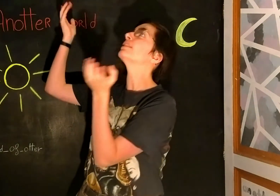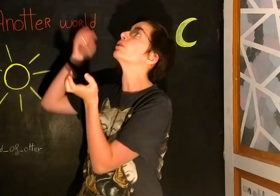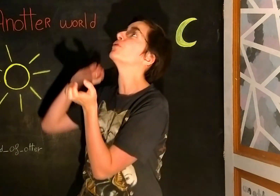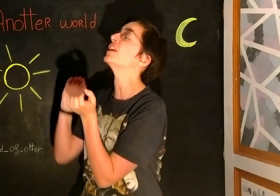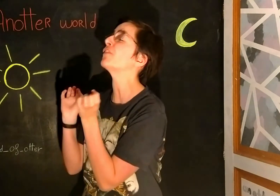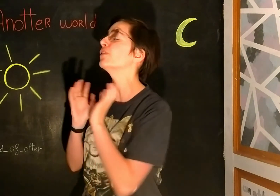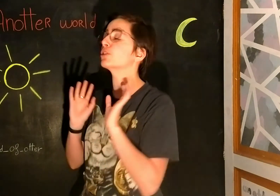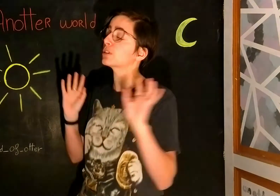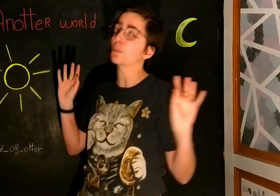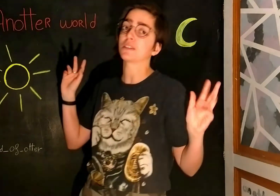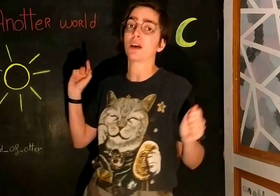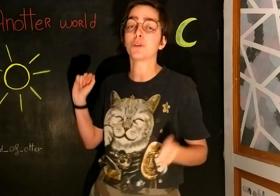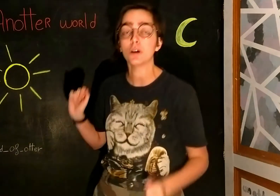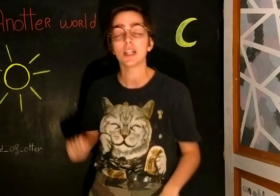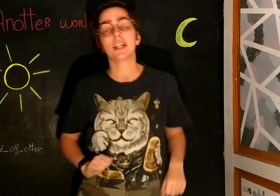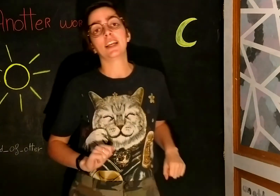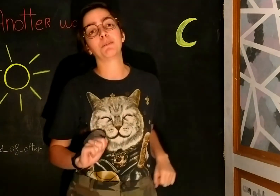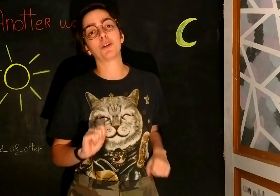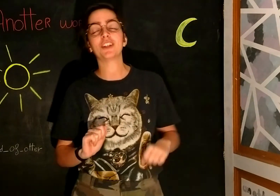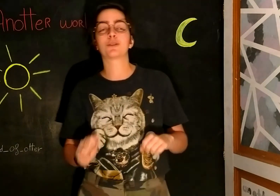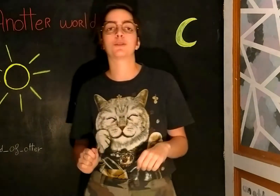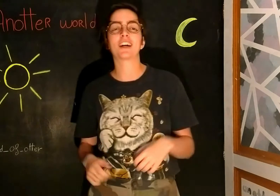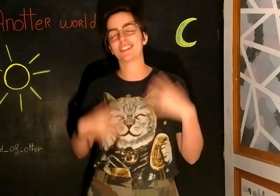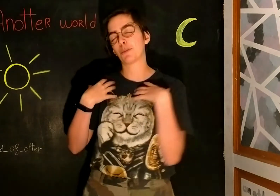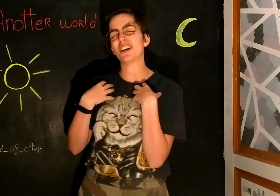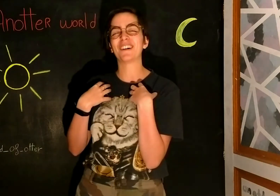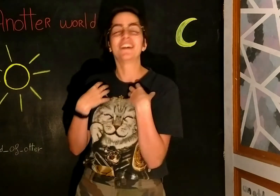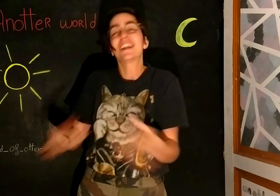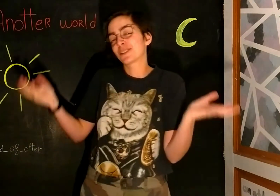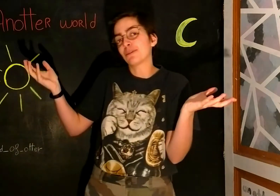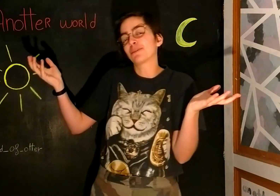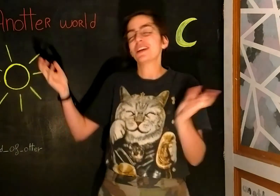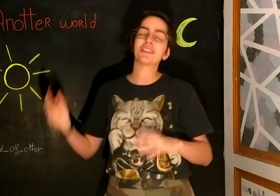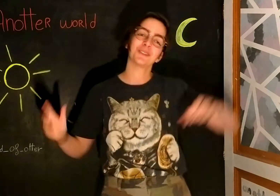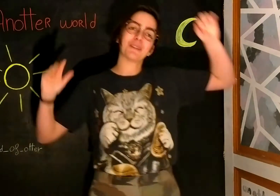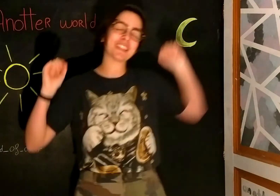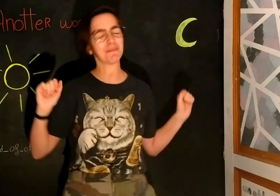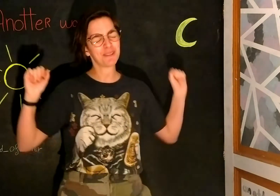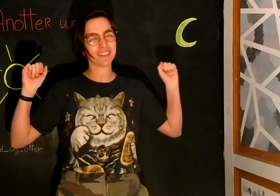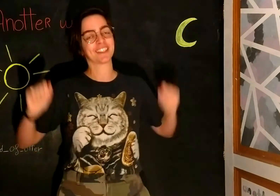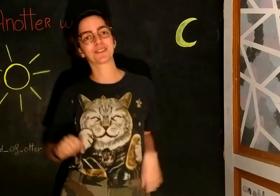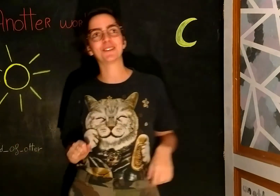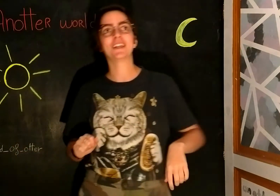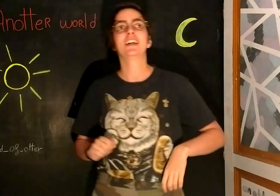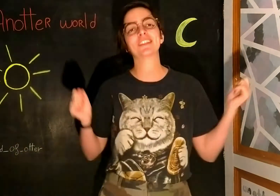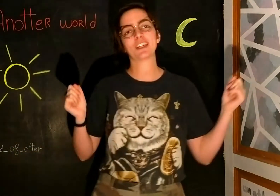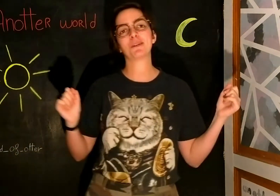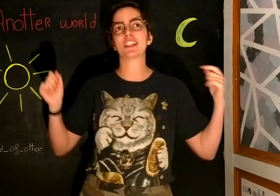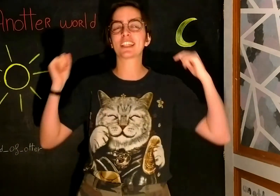dans le fond de notre petit cerveau. Et bah, fait, grâce à moi, elles seront pas oubliées, elles auront des petites réponses ! C'est trop cool ! Donc, si jamais t'as des